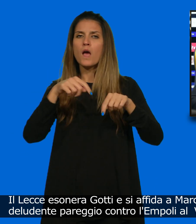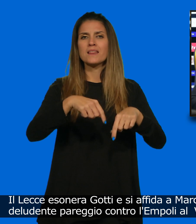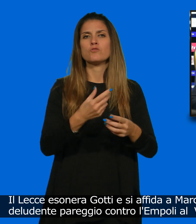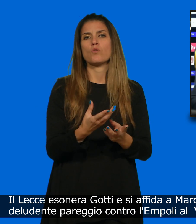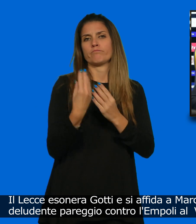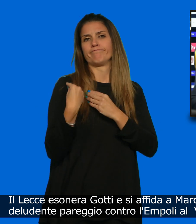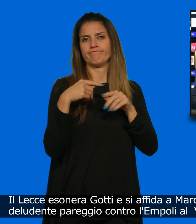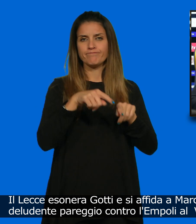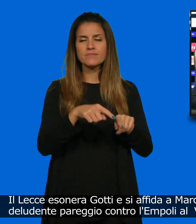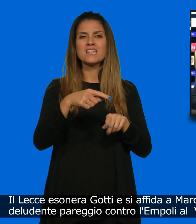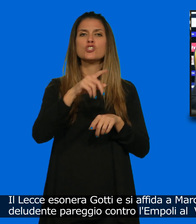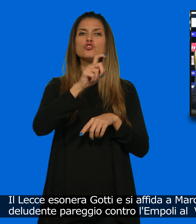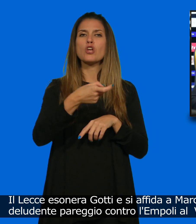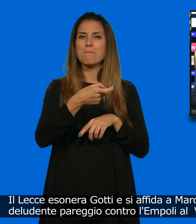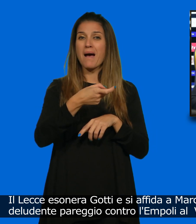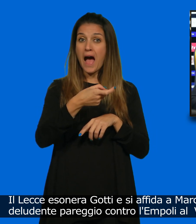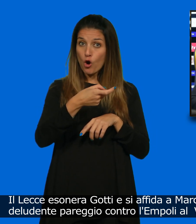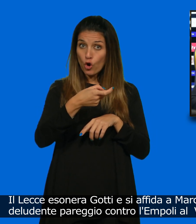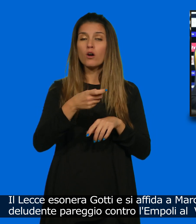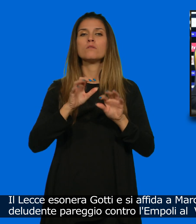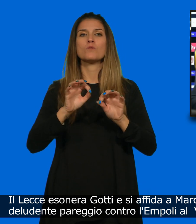dopo il deludente pareggio contro l'Empoli al Via del Mare